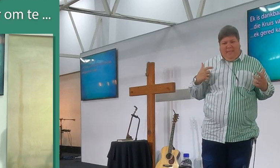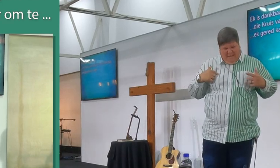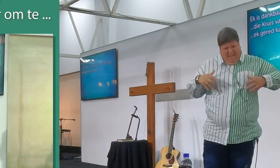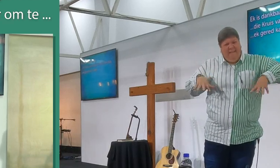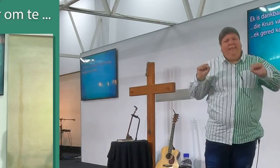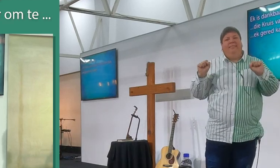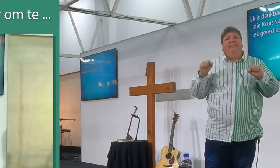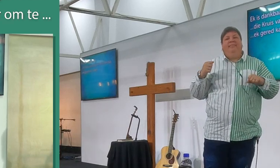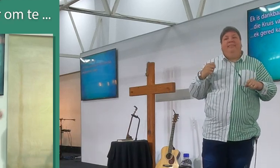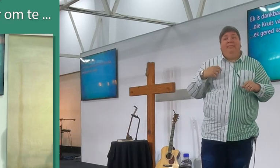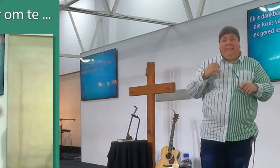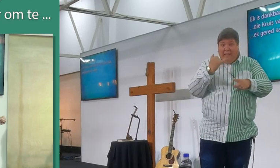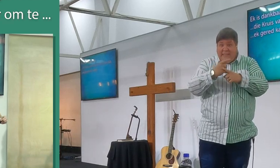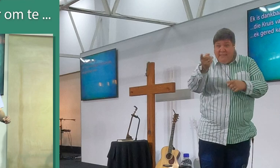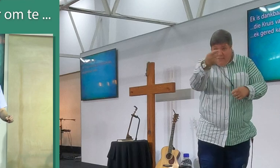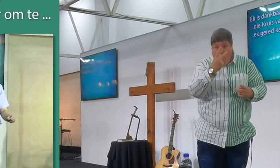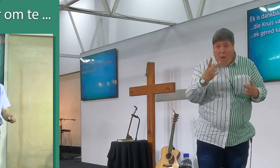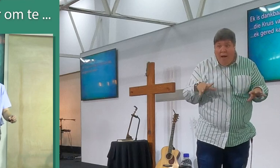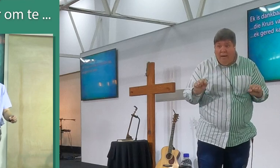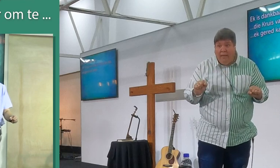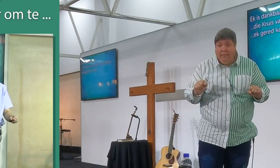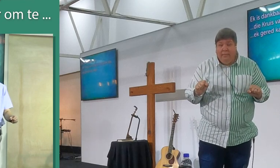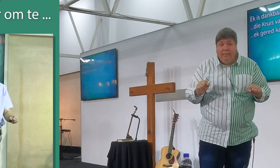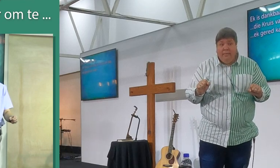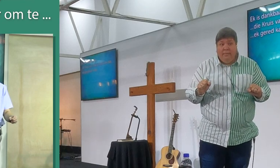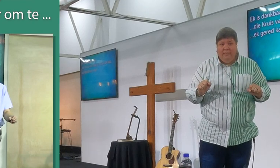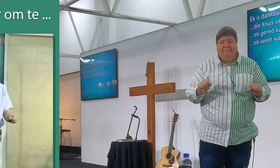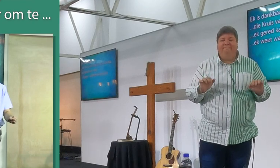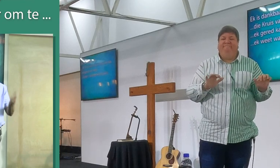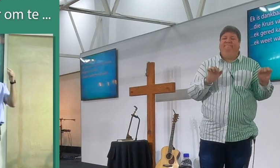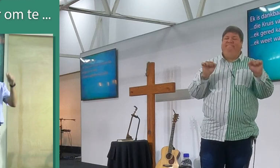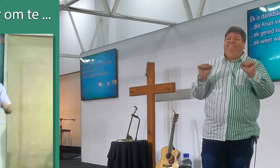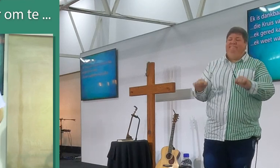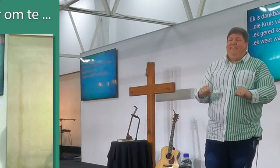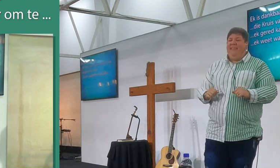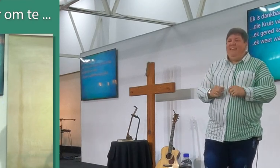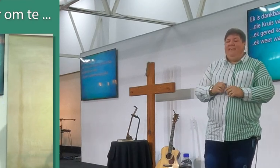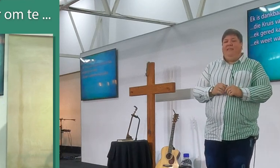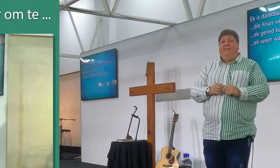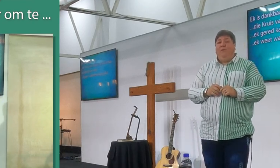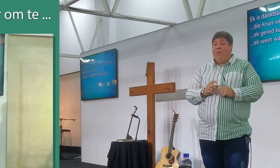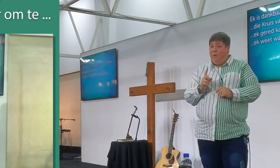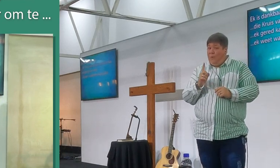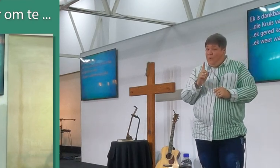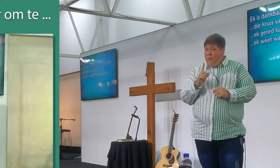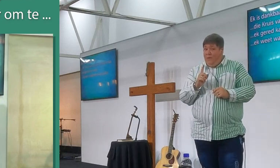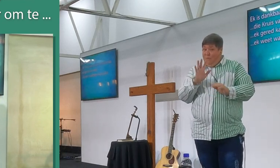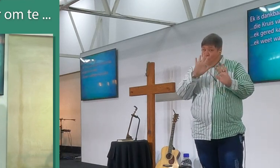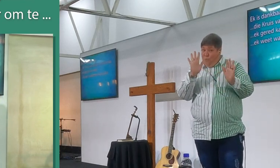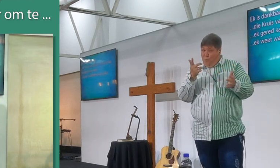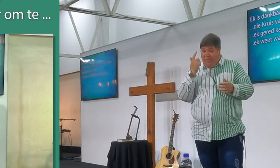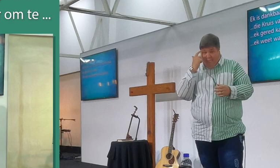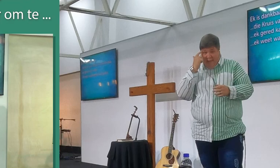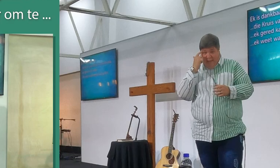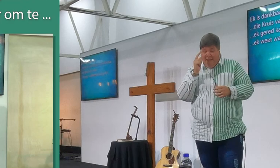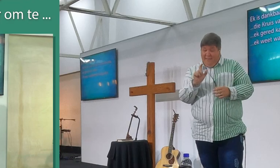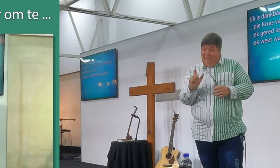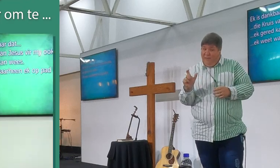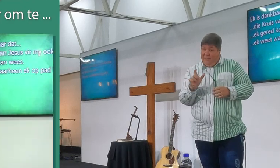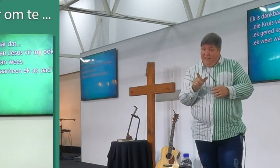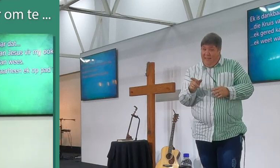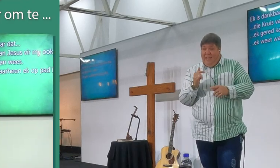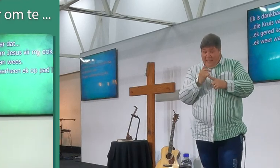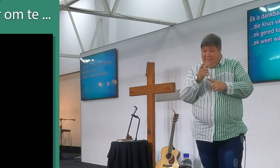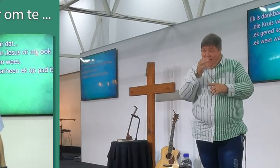gered is, ek is gered, is jy werkelijk gered volgen, amen, amen, oeh, werk in die einde, ok, dan die volgende ding is,